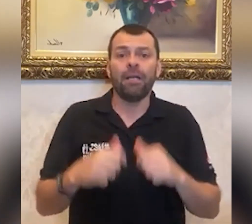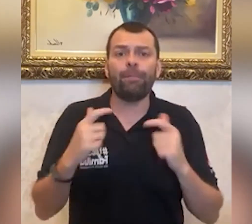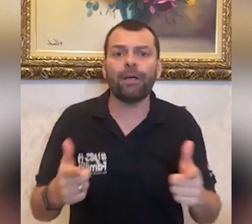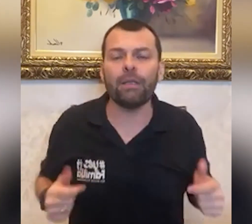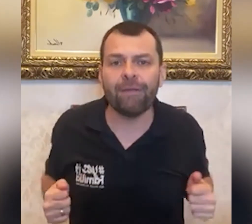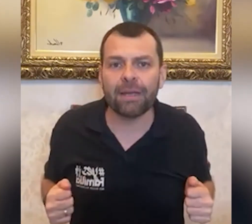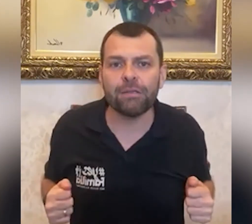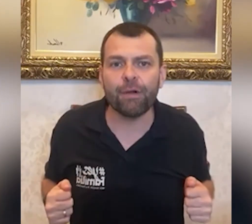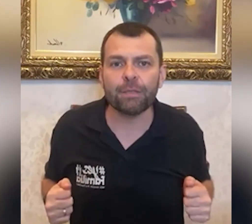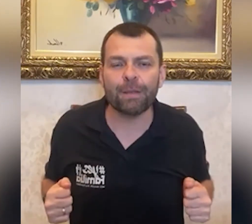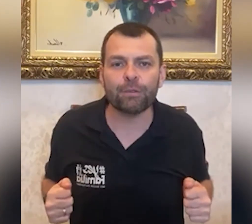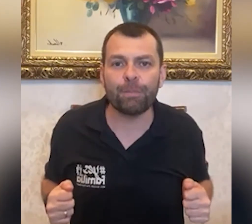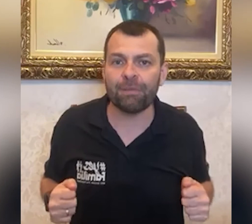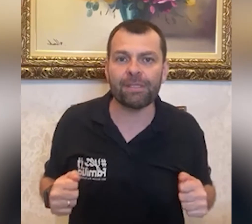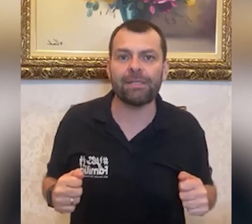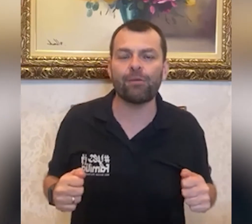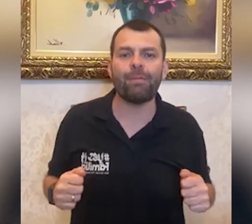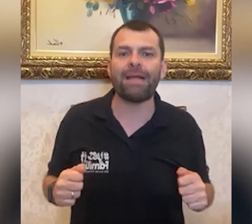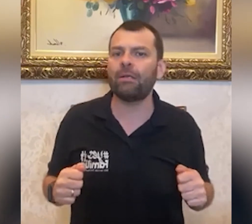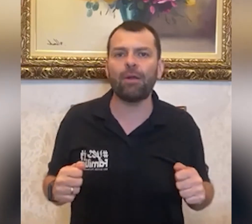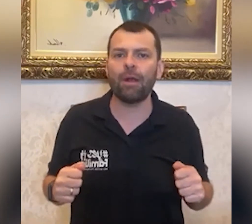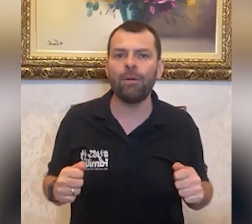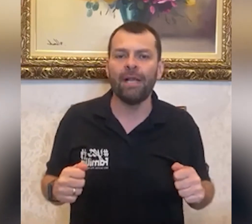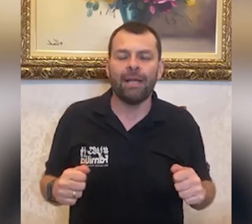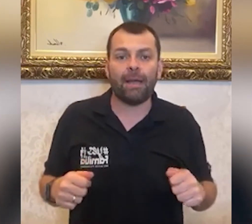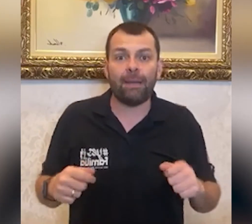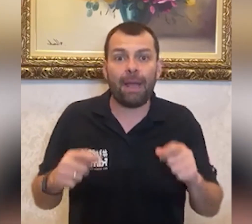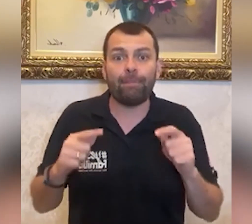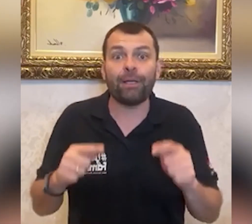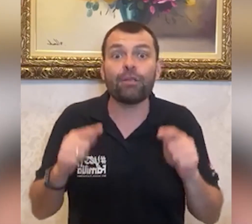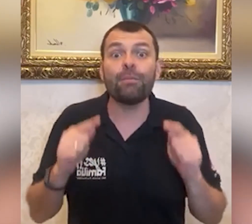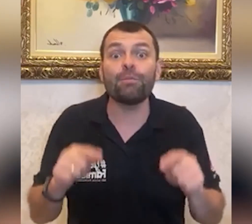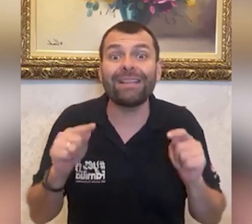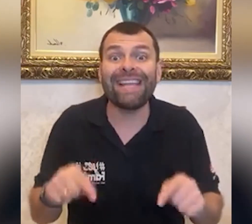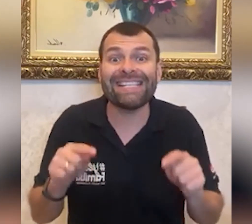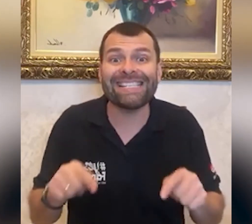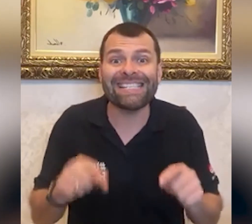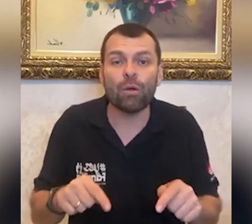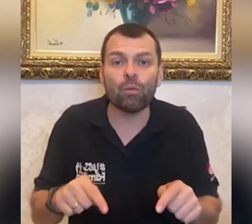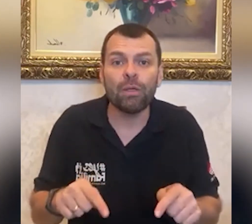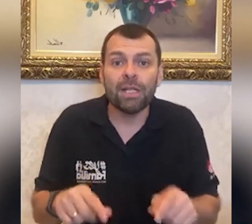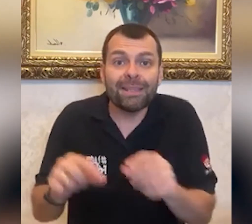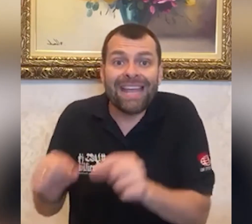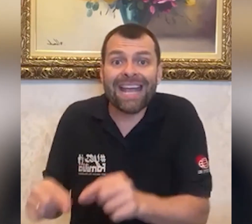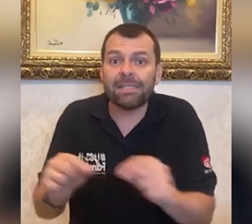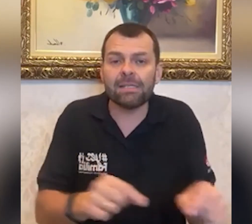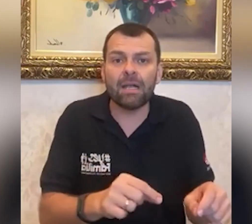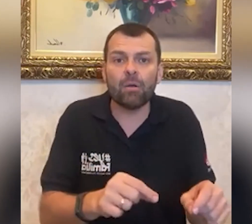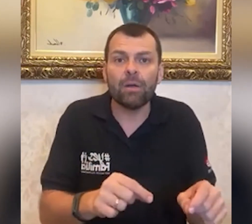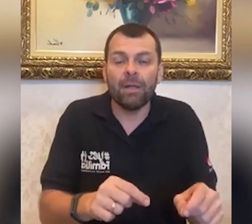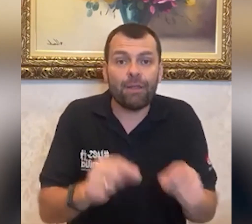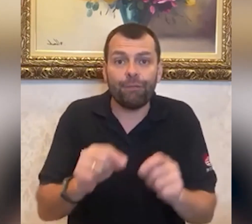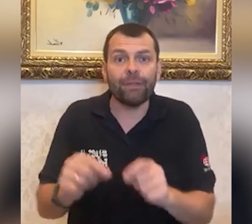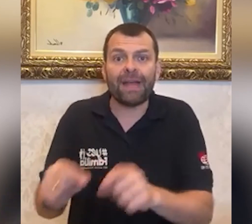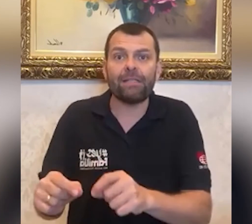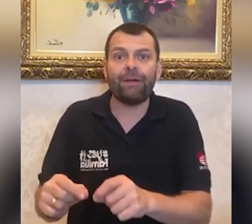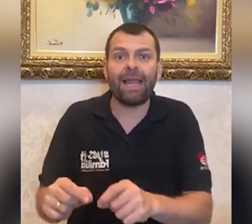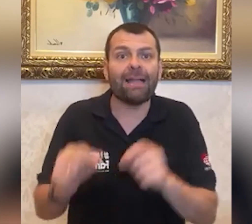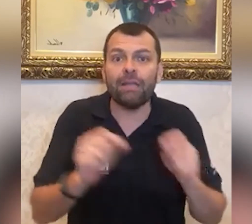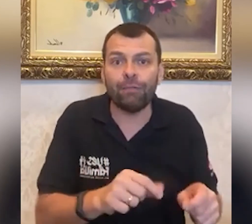e por que não falaram em divórcio, pastor, porque vocês são demais, não, não, não, é porque nós tomamos uma decisão, decisão, deu vontade de falar, deu